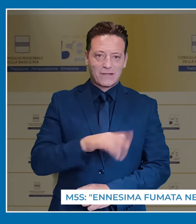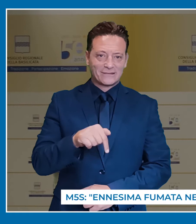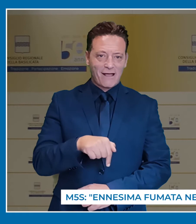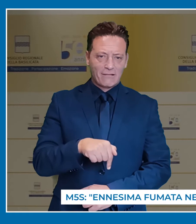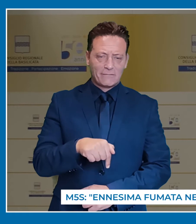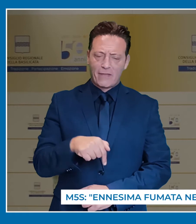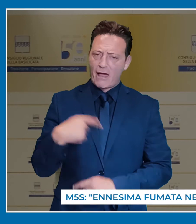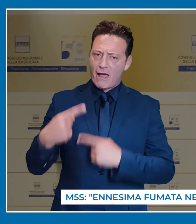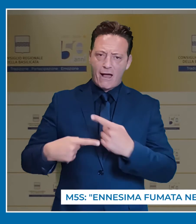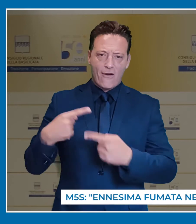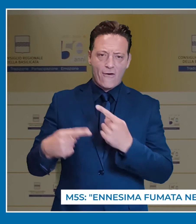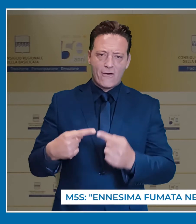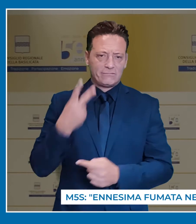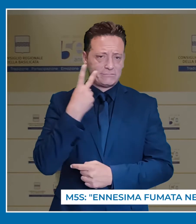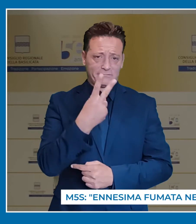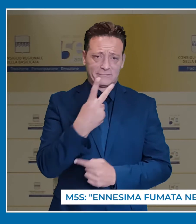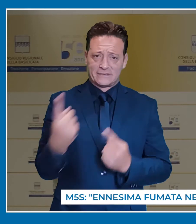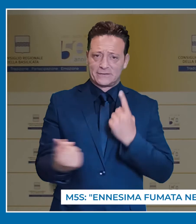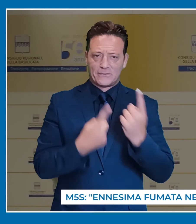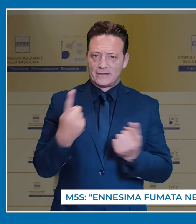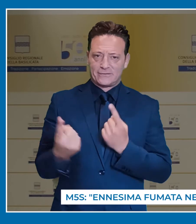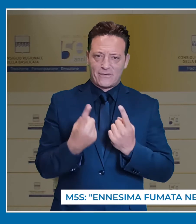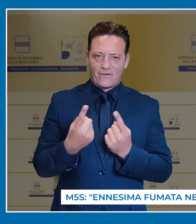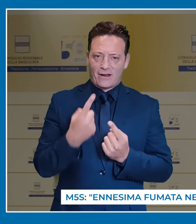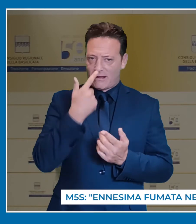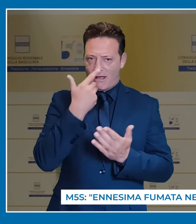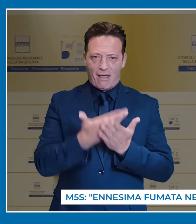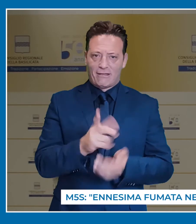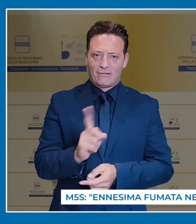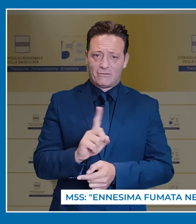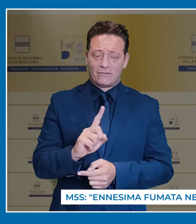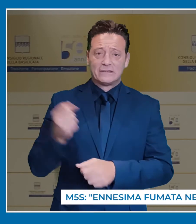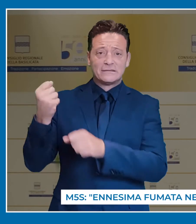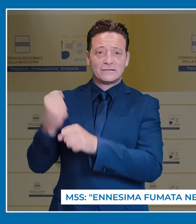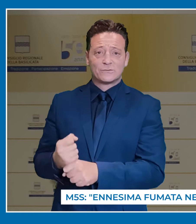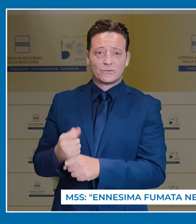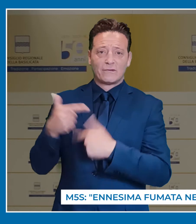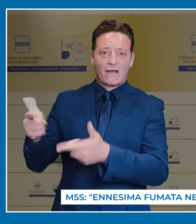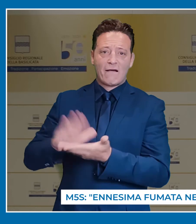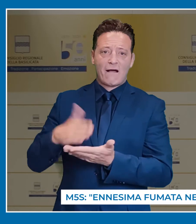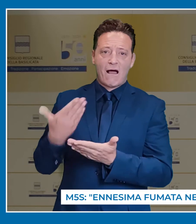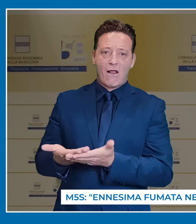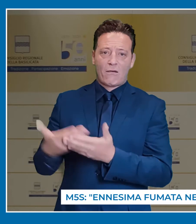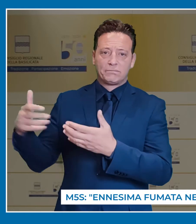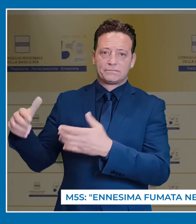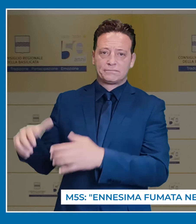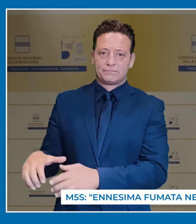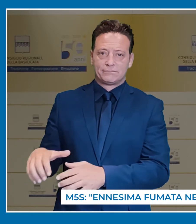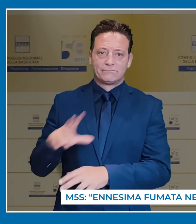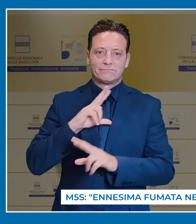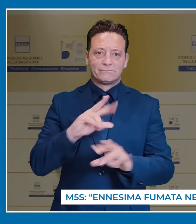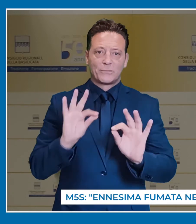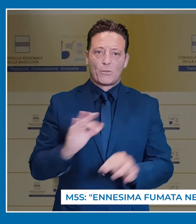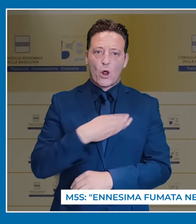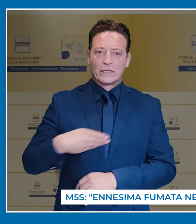Lucano, ancora una volta, mette in scena uno spettacolo indecoroso che svilisce le istituzioni. Lo